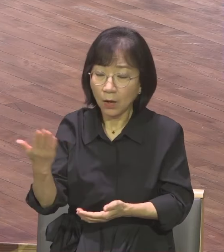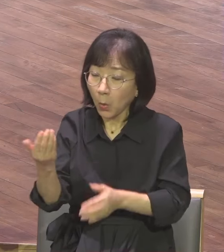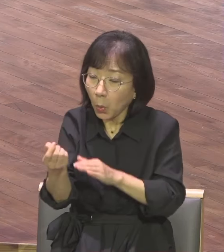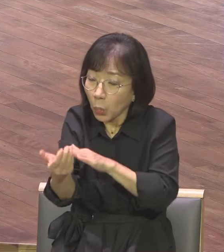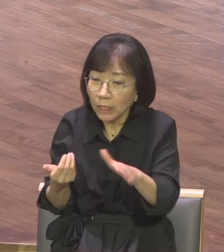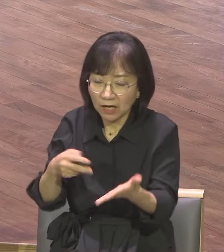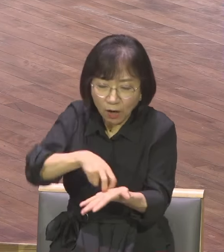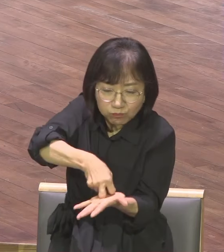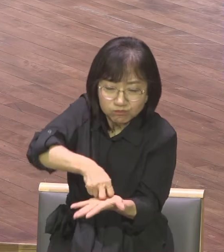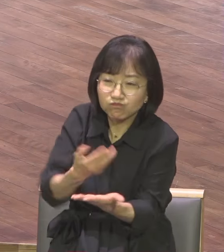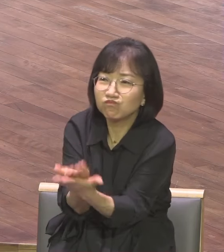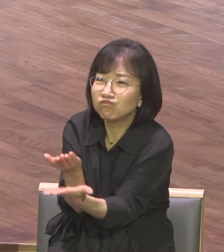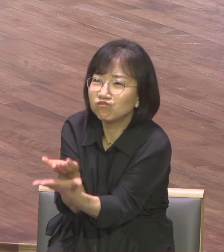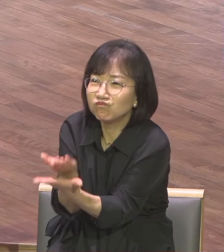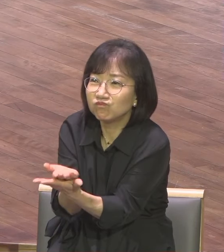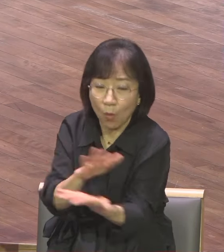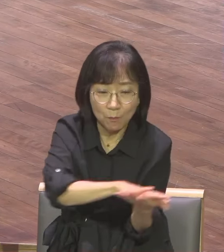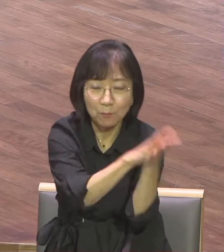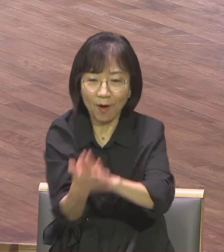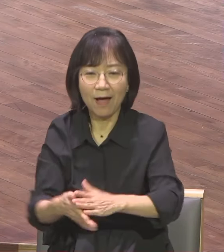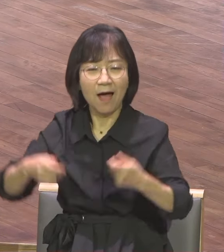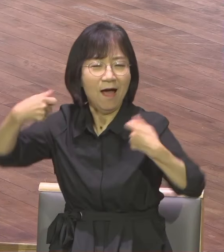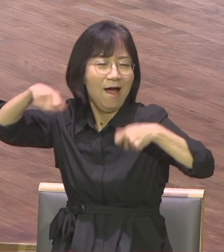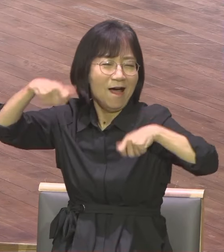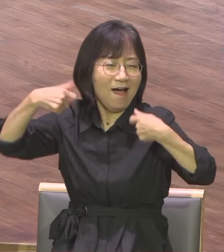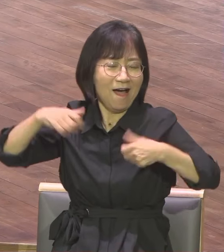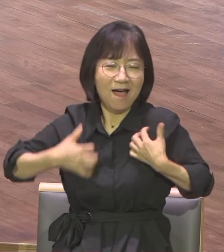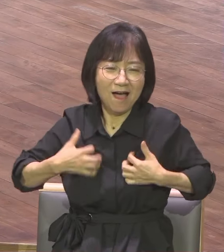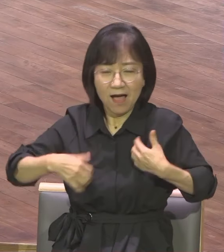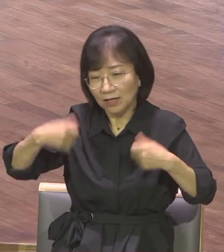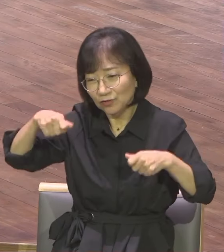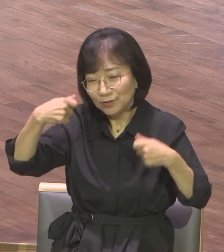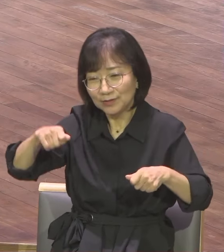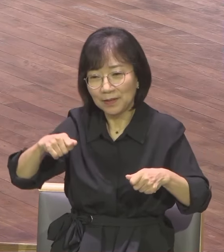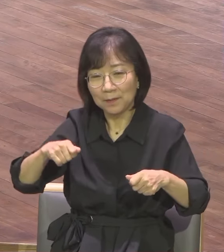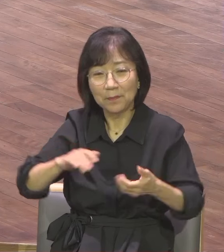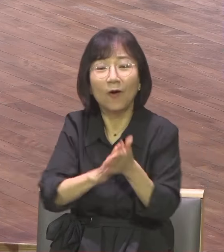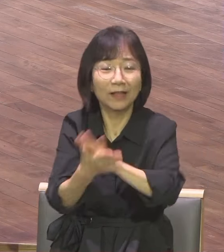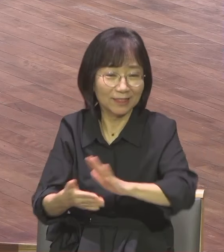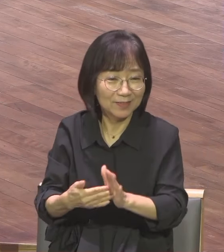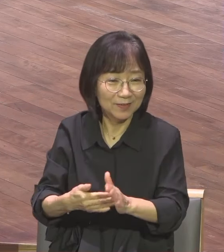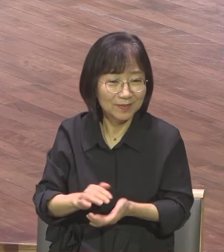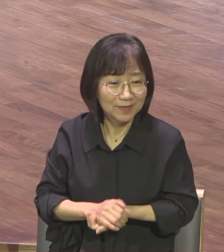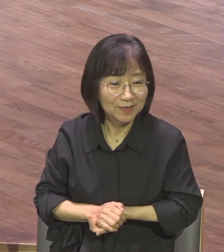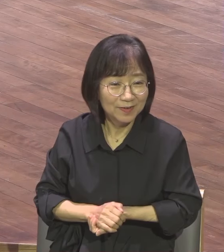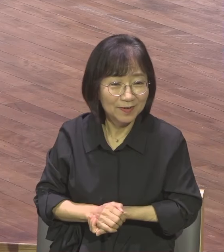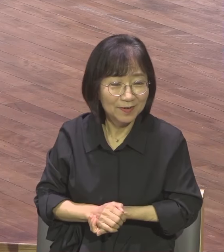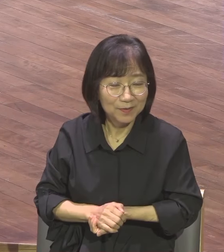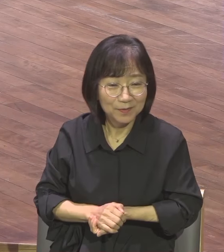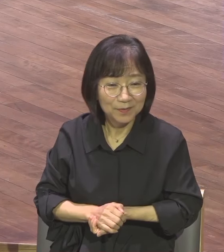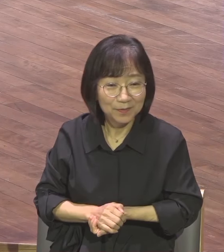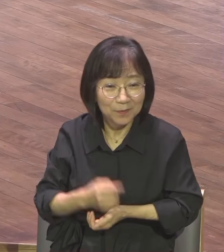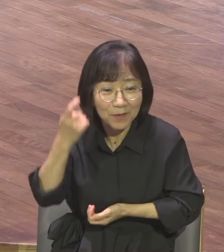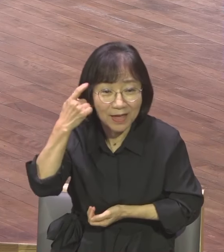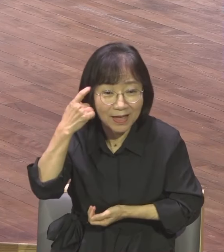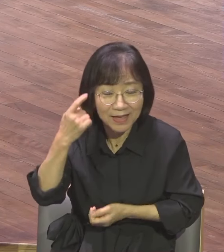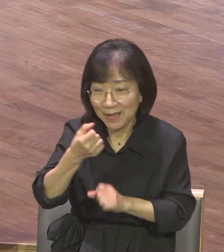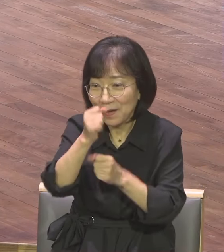누가 그를 춤추겠습니까 발과 발목에 힘을 주신 그리스도